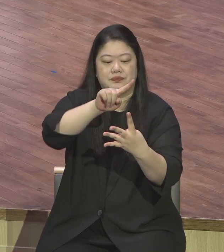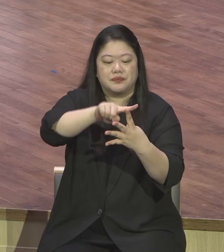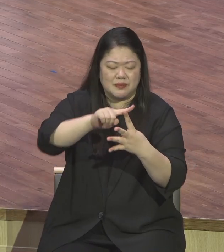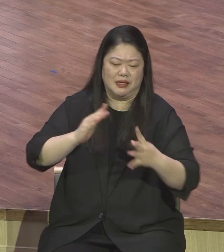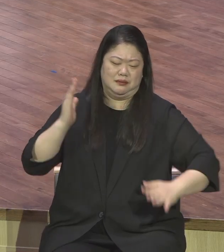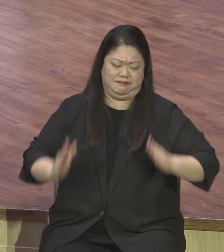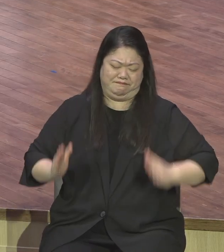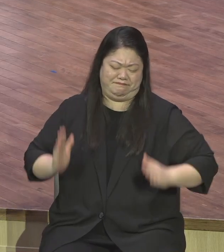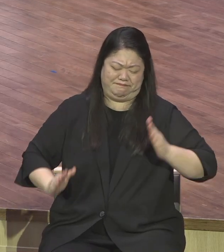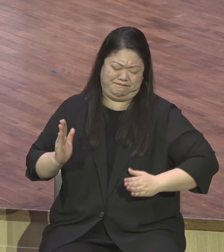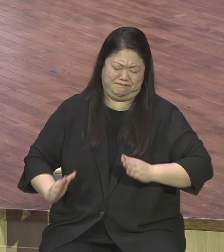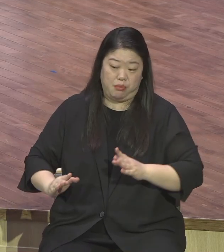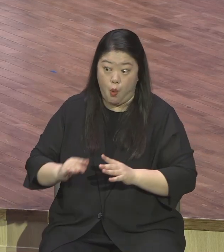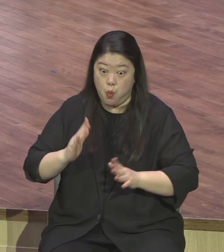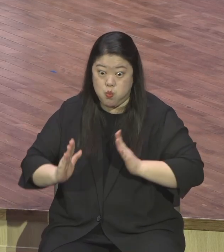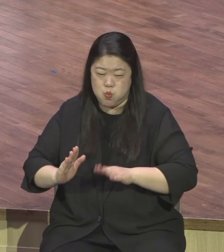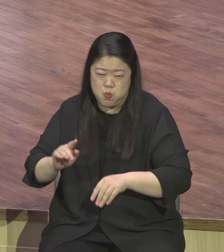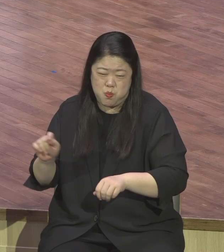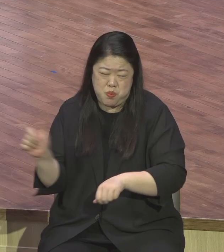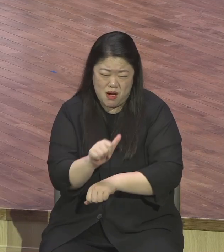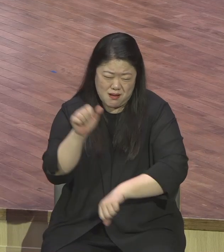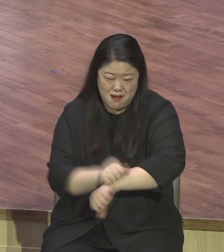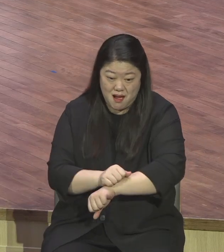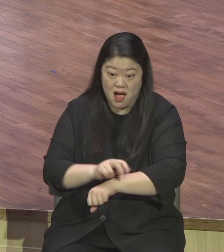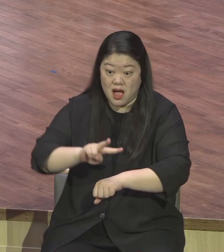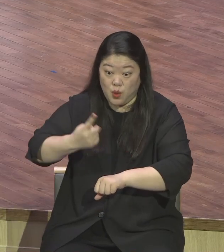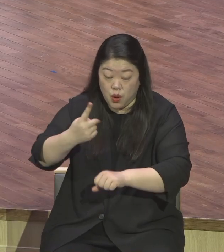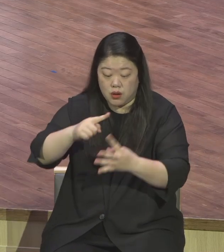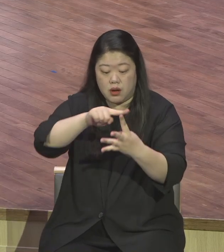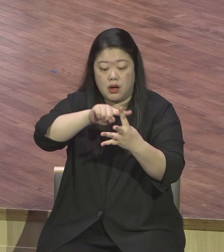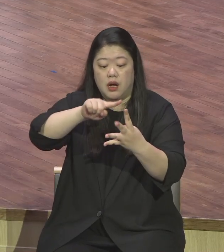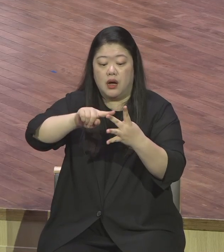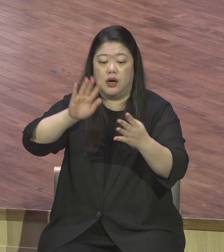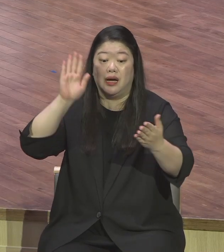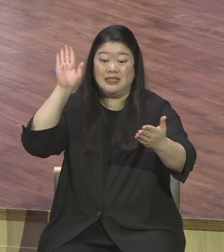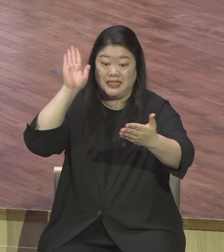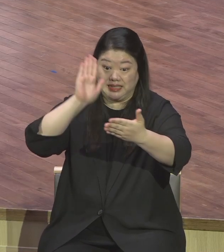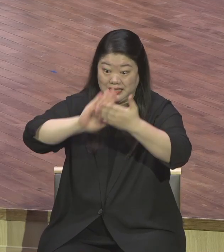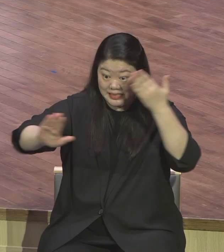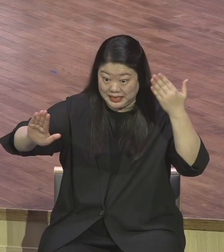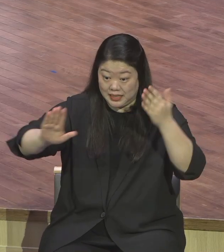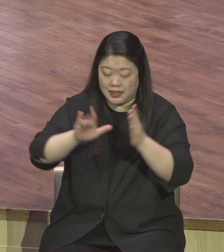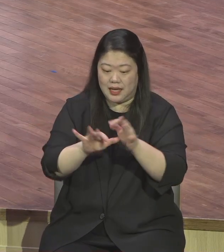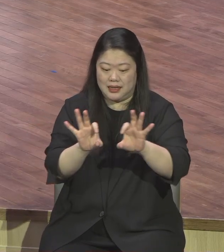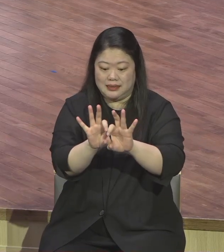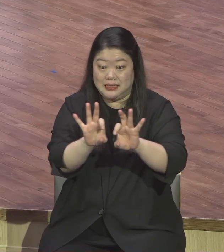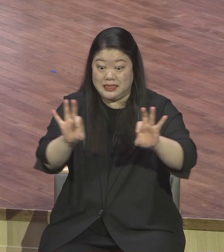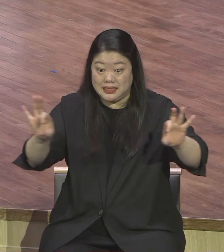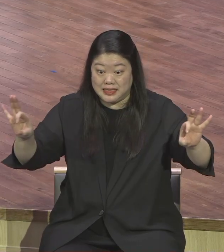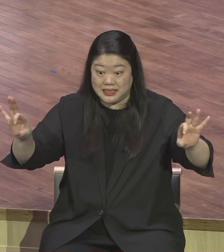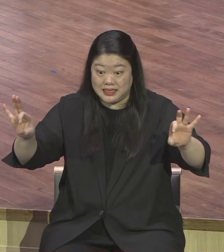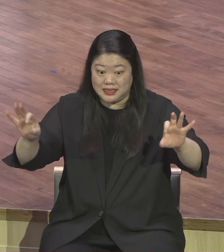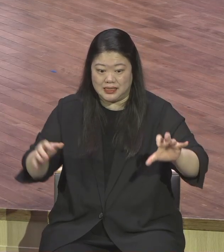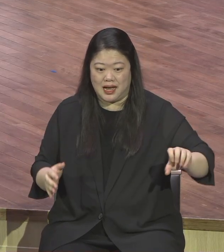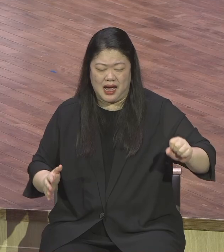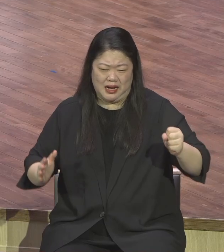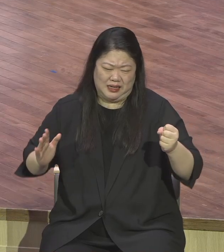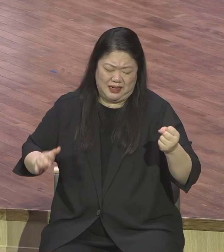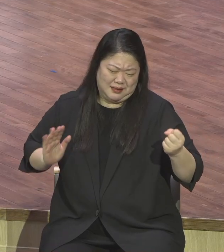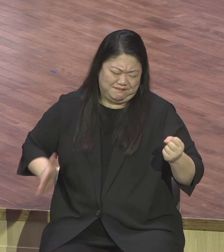가지고 있는 이 바톤을 제대로 자기 팀에게 제대로 잘